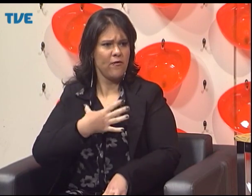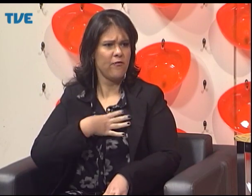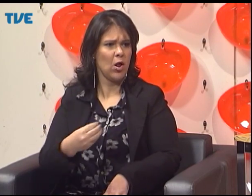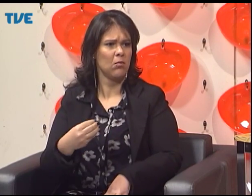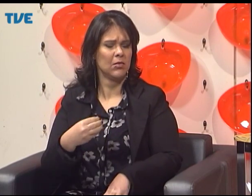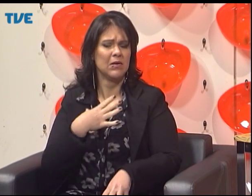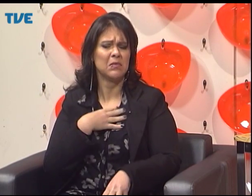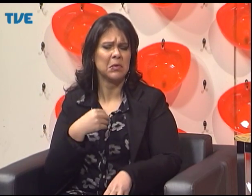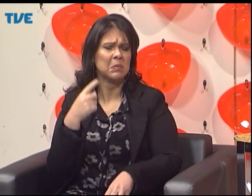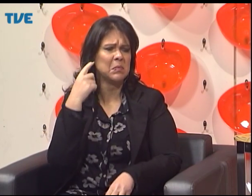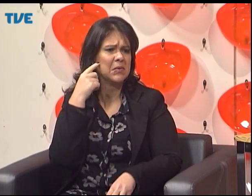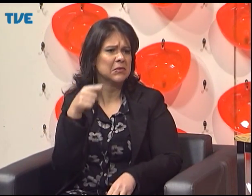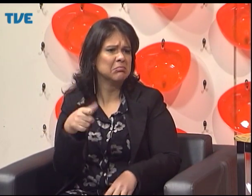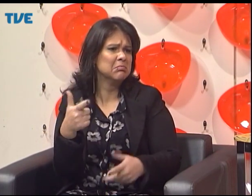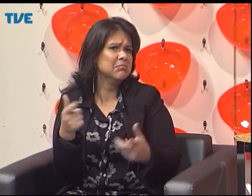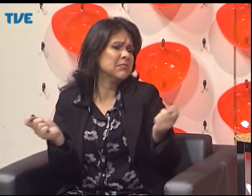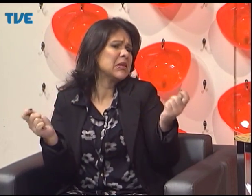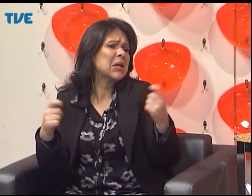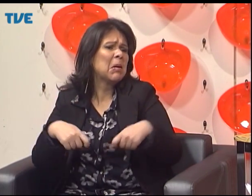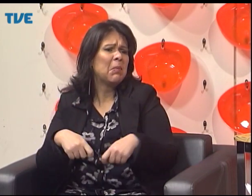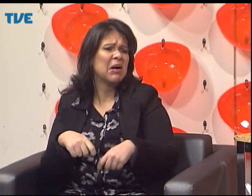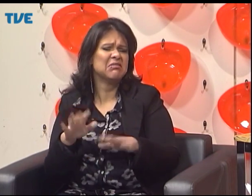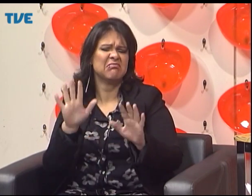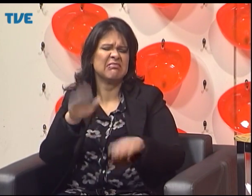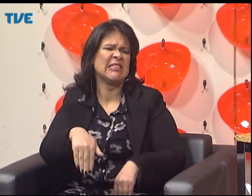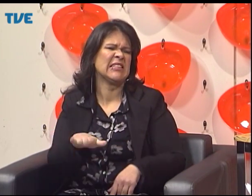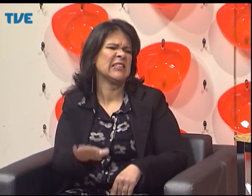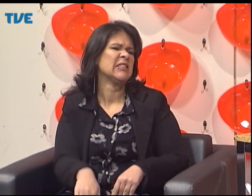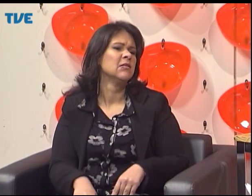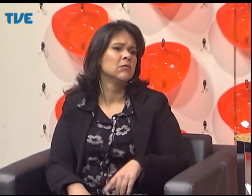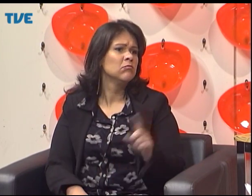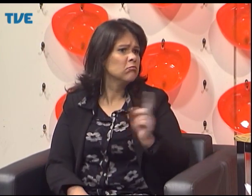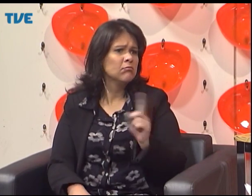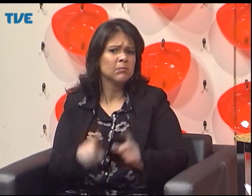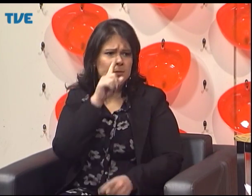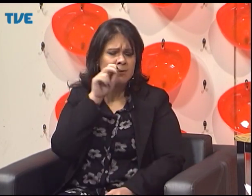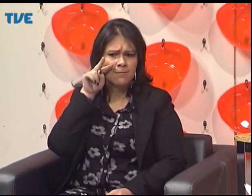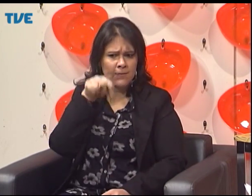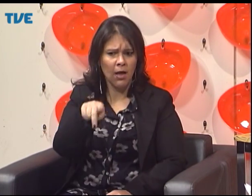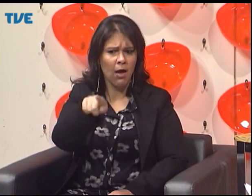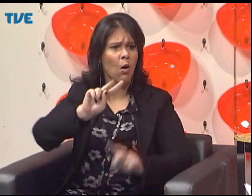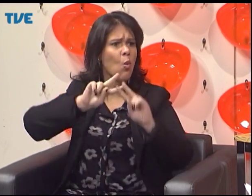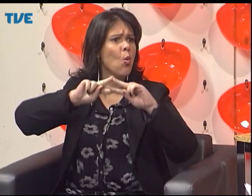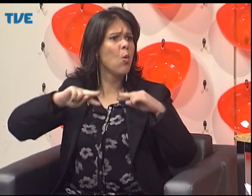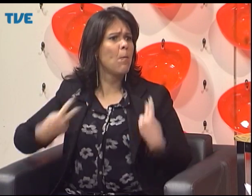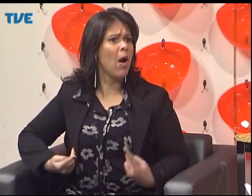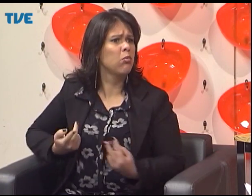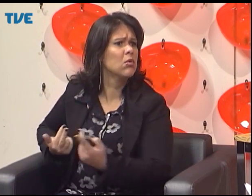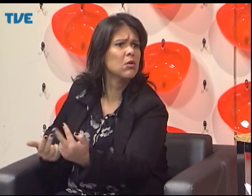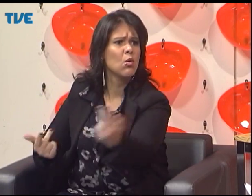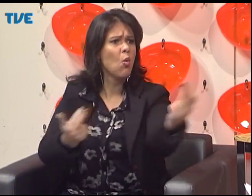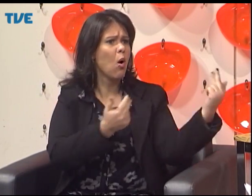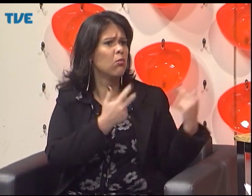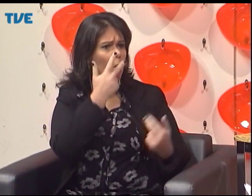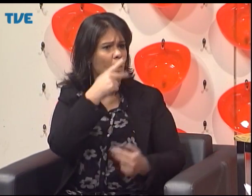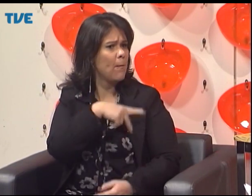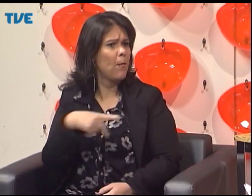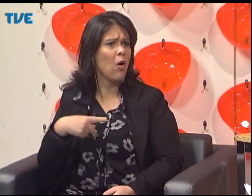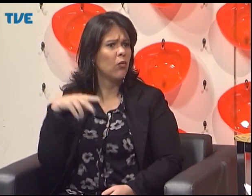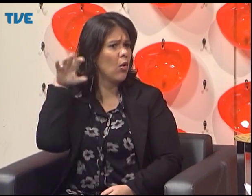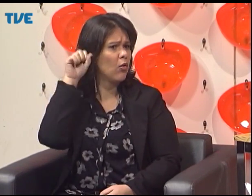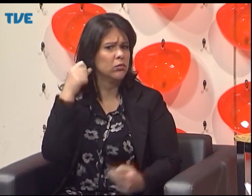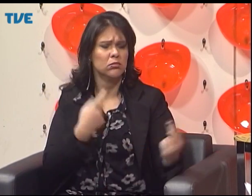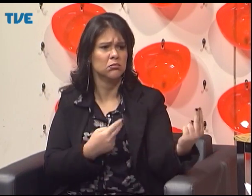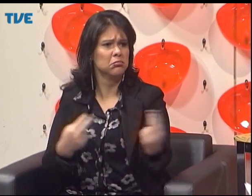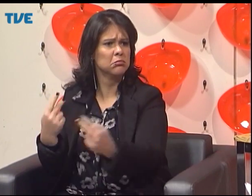família, né, que realmente apoia, incentiva. Tem famílias que não se preocupam com seus filhos, acham que isso é responsabilidade da escola,